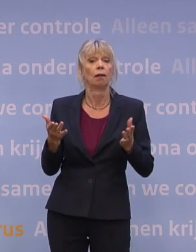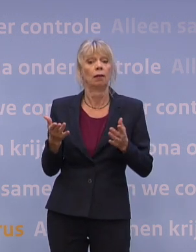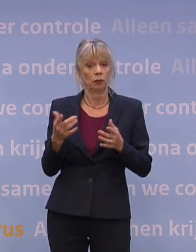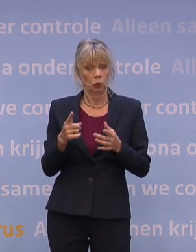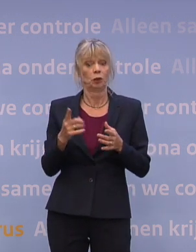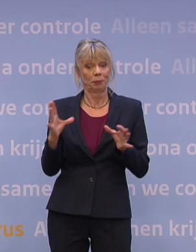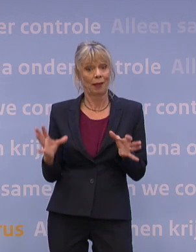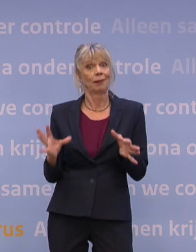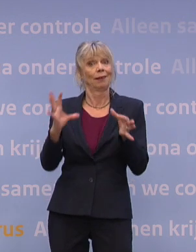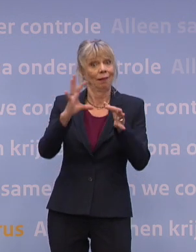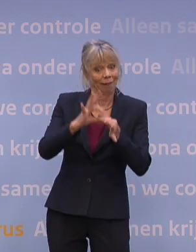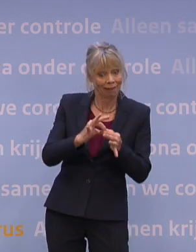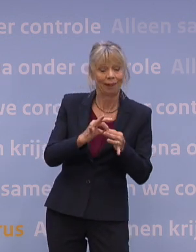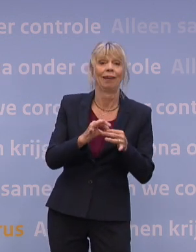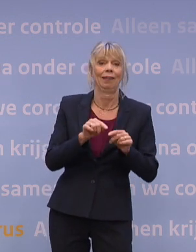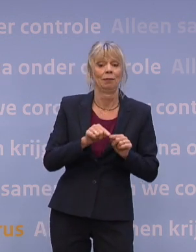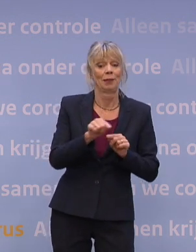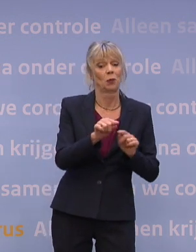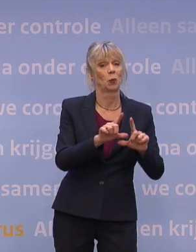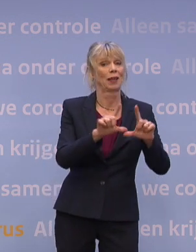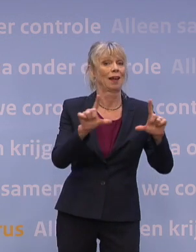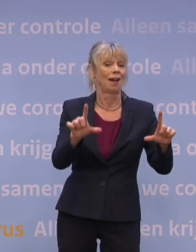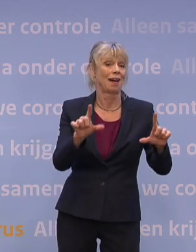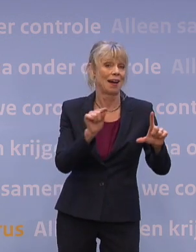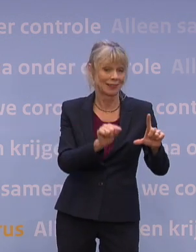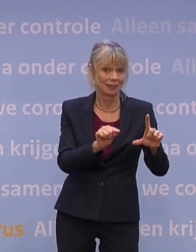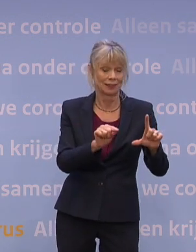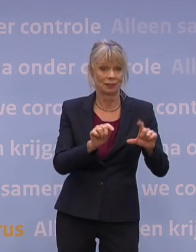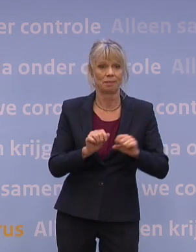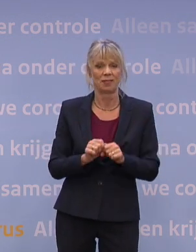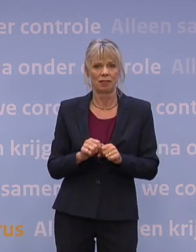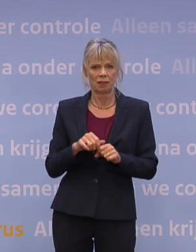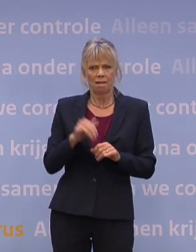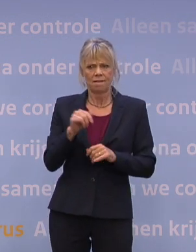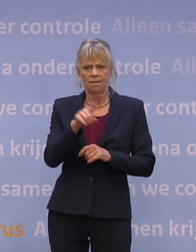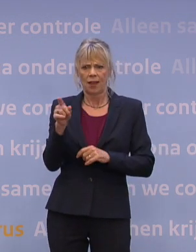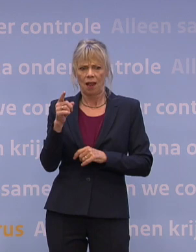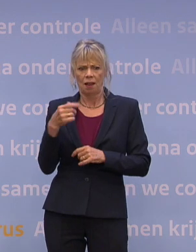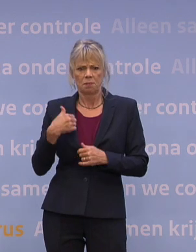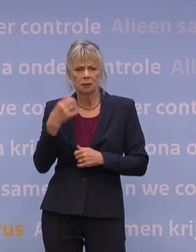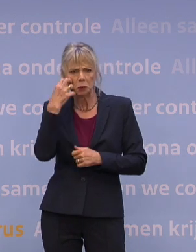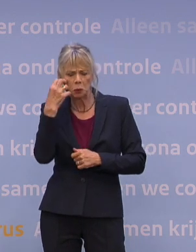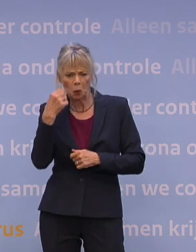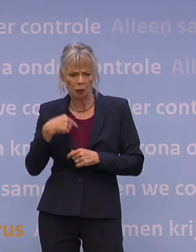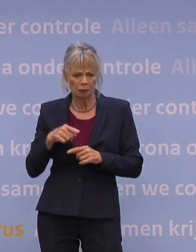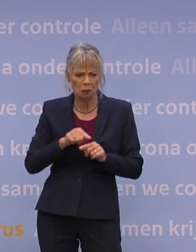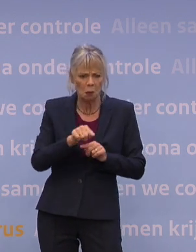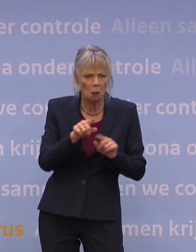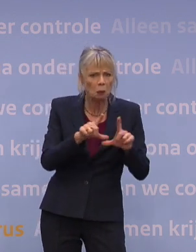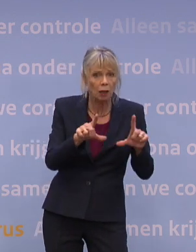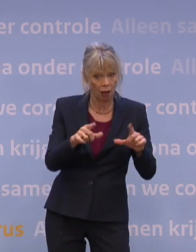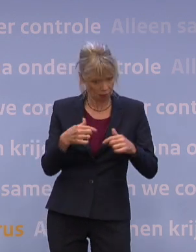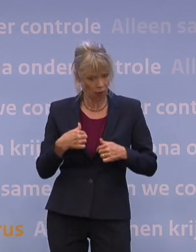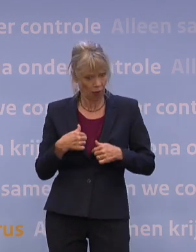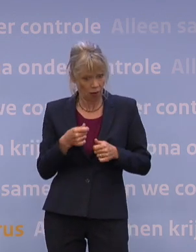met die eerder afgesproken routekaart. Ik weet dat er nog wel eens zorg was bij een aantal mensen van houden we ons daar wel aan? Daar houden we ons dus eigenlijk al de hele tijd vrij consistent aan.